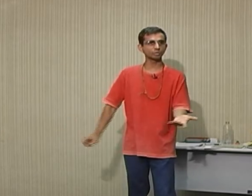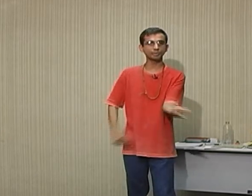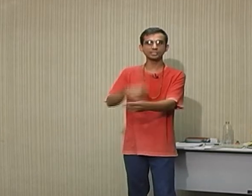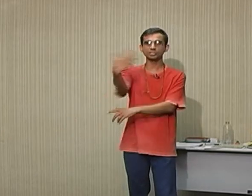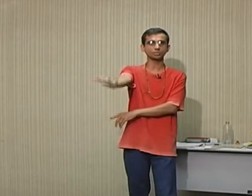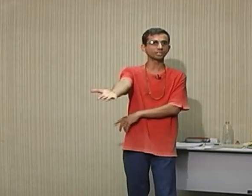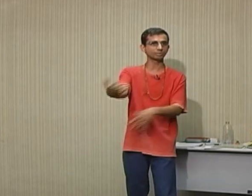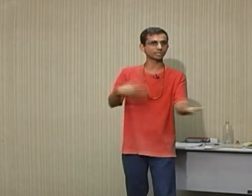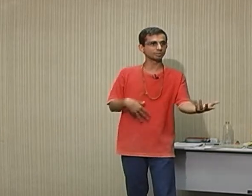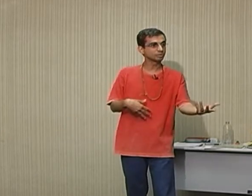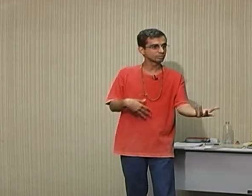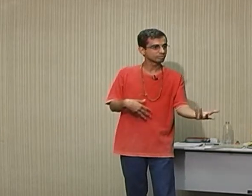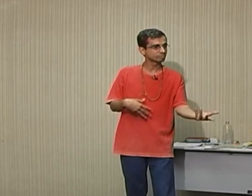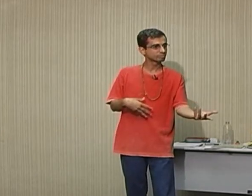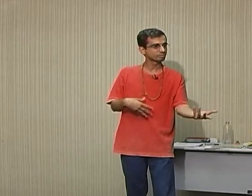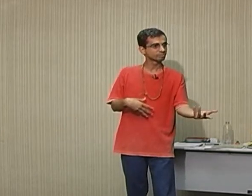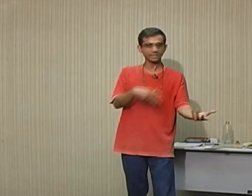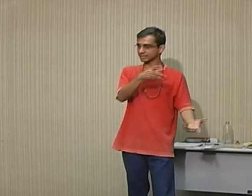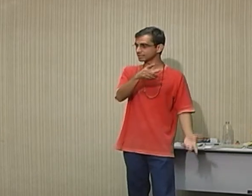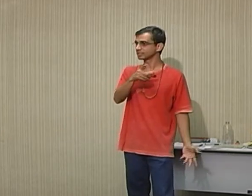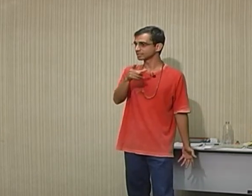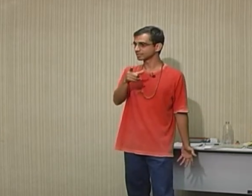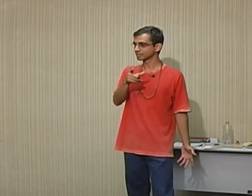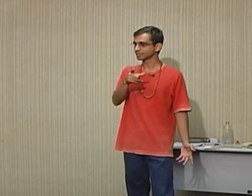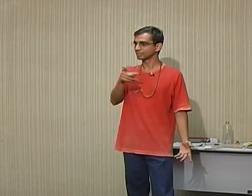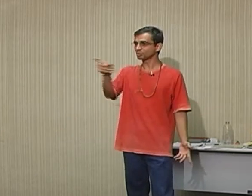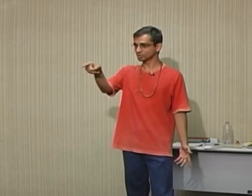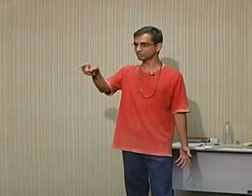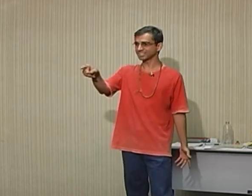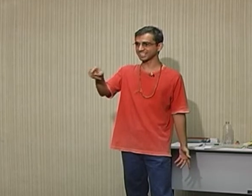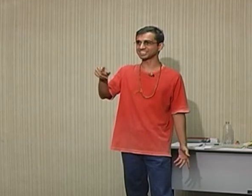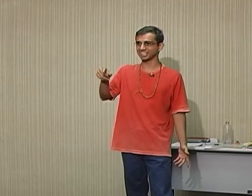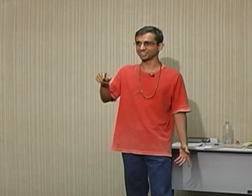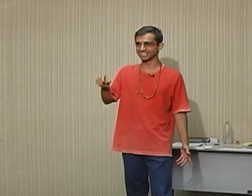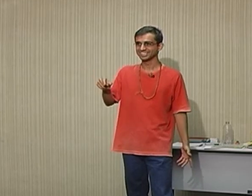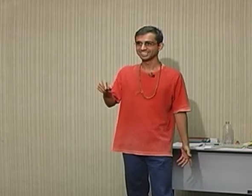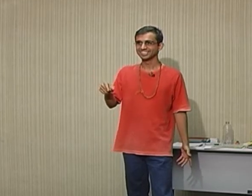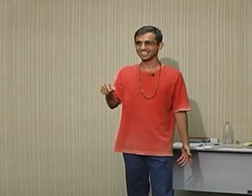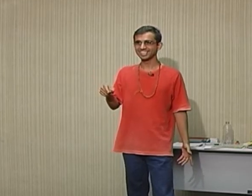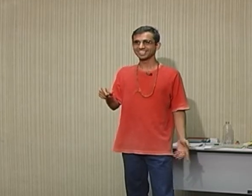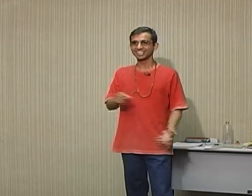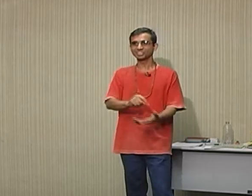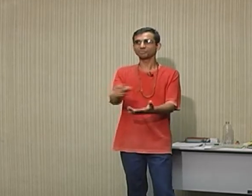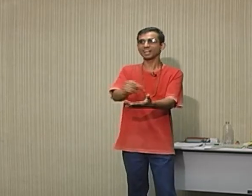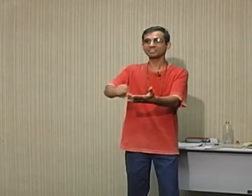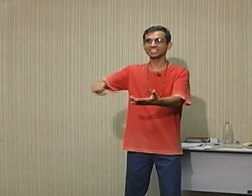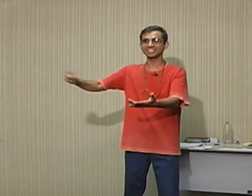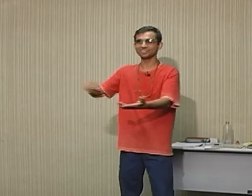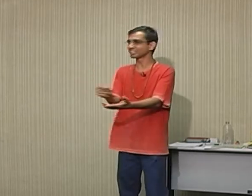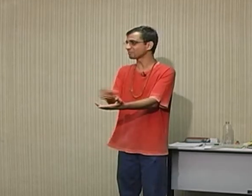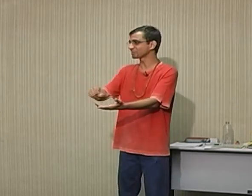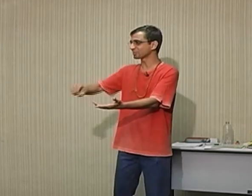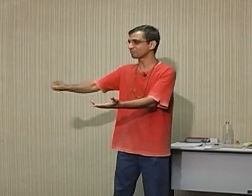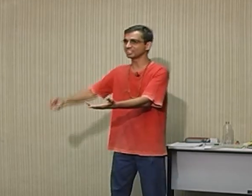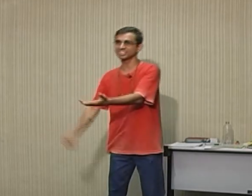perdi a história no meio do caminho. Não assim? Inclusive na sala de aula, né? A gente vai tentar anotar, a pessoa está falando, a gente